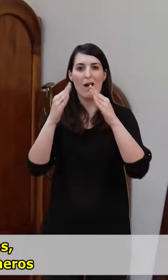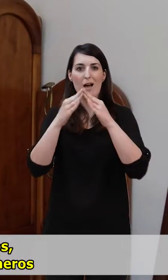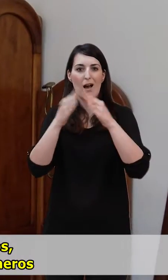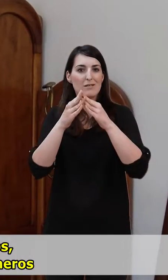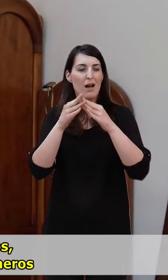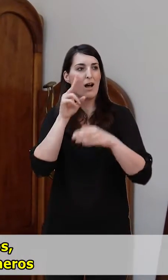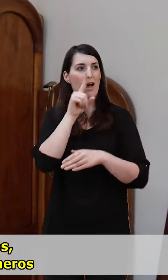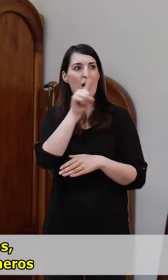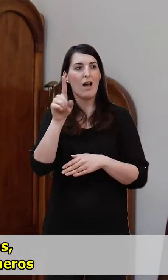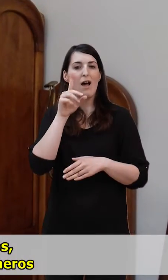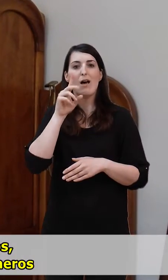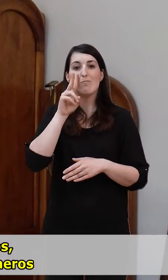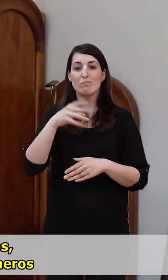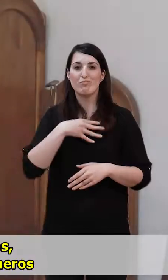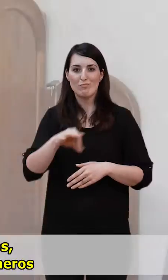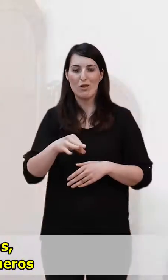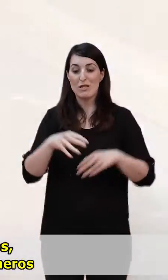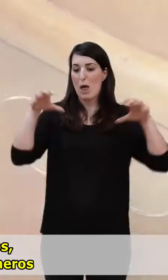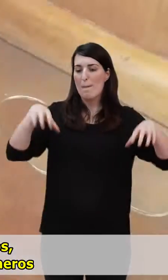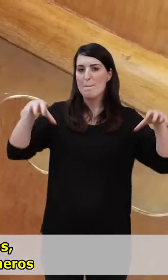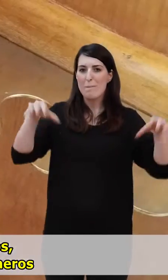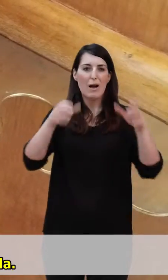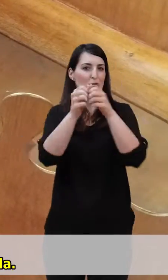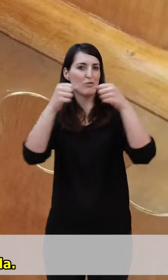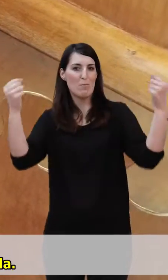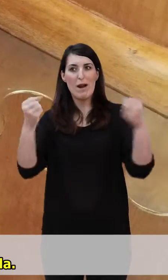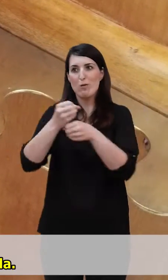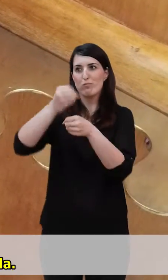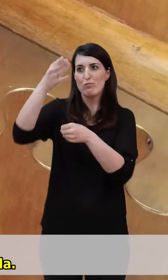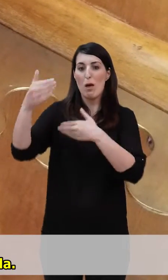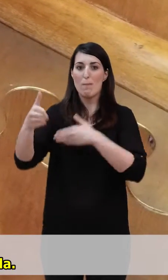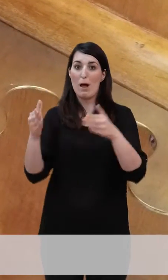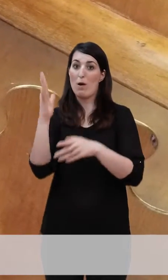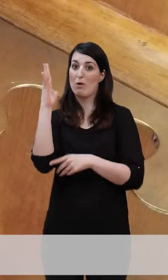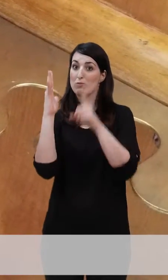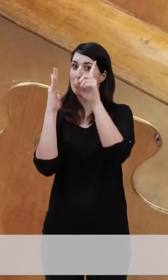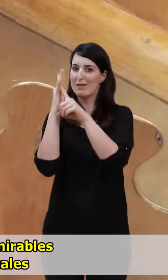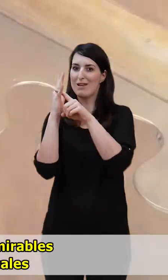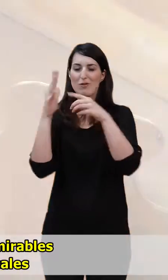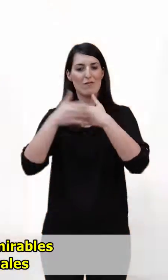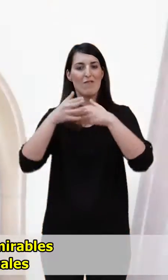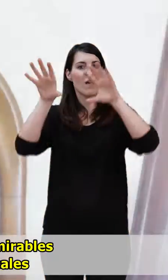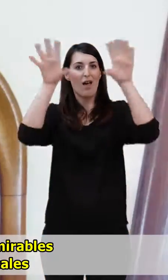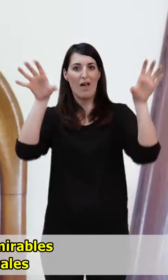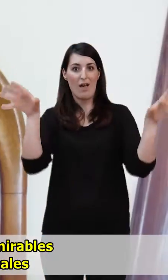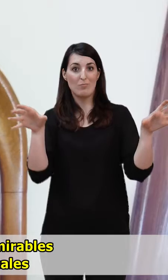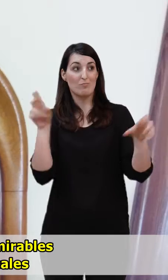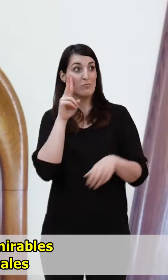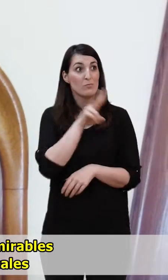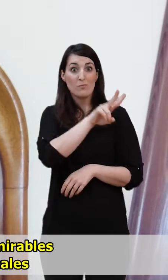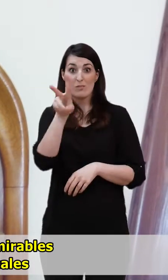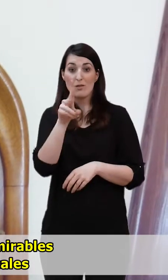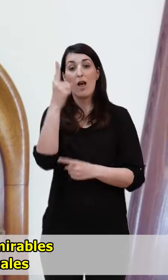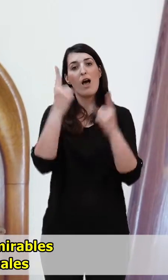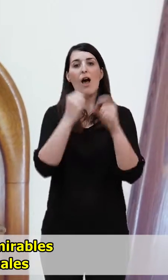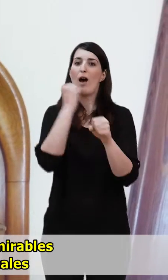Los bancos, los armarios, los paragüeros y los percheros que flanquean la entrada. Estos son algunos de los admirables